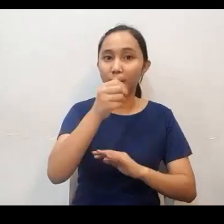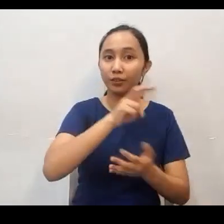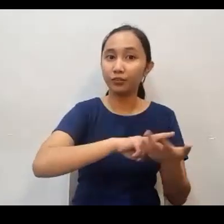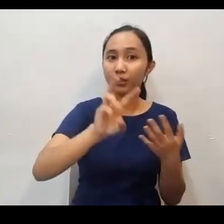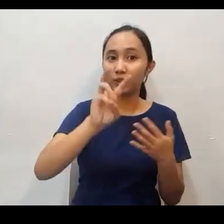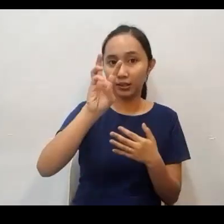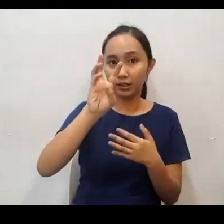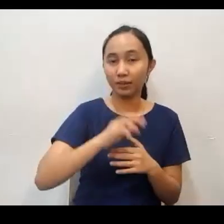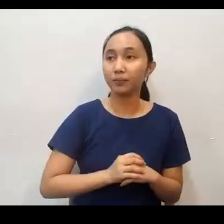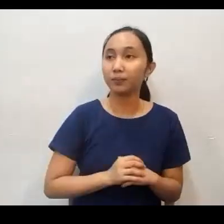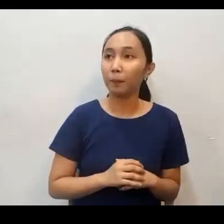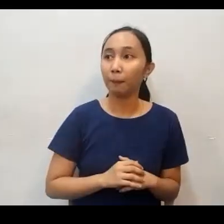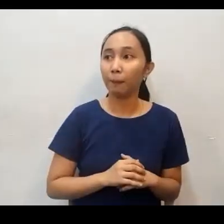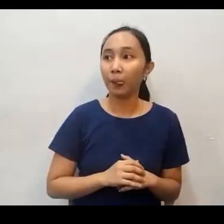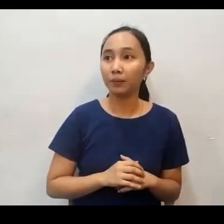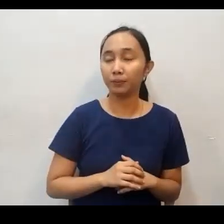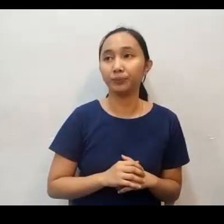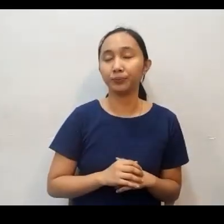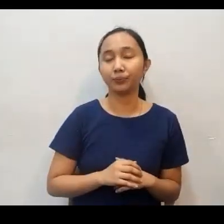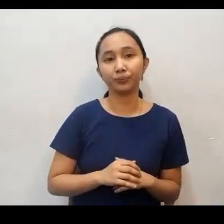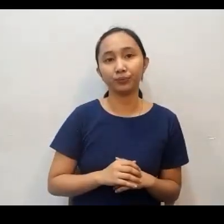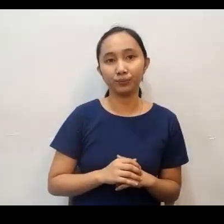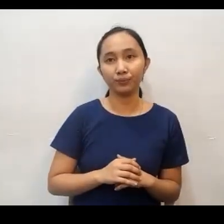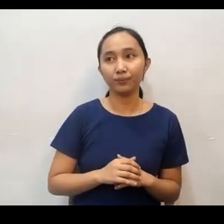Mateo Kapitulo Jis versikulo 16 po